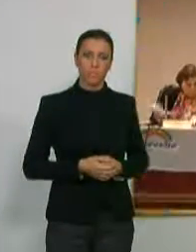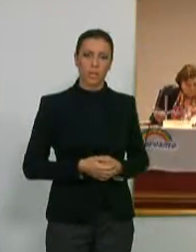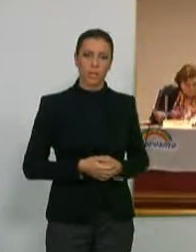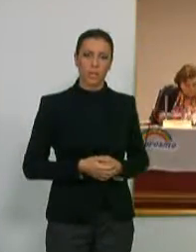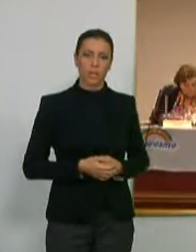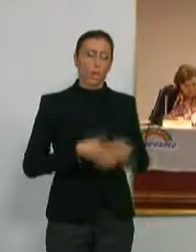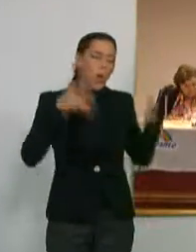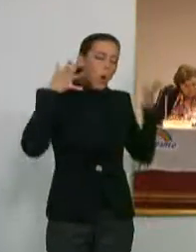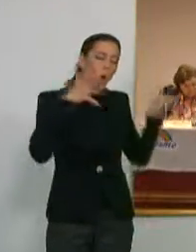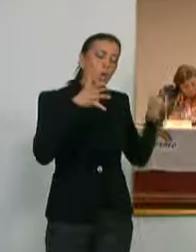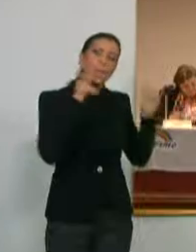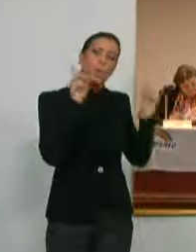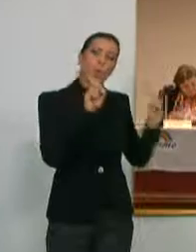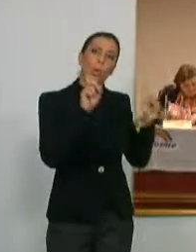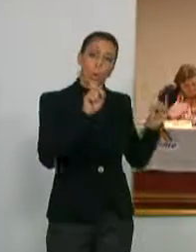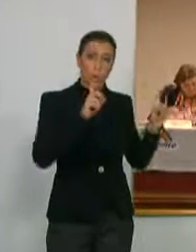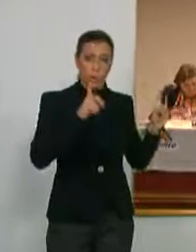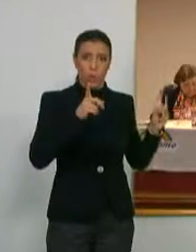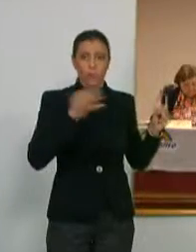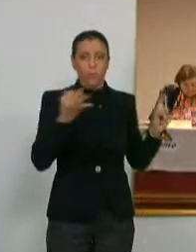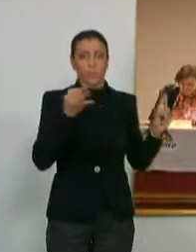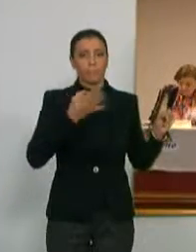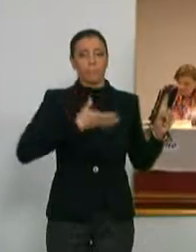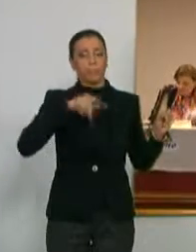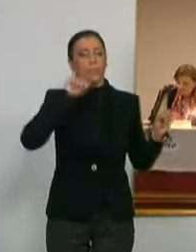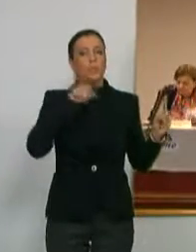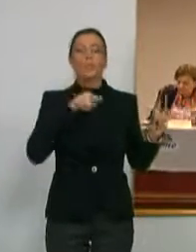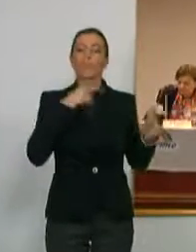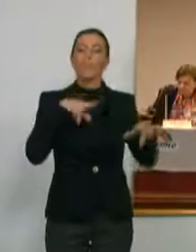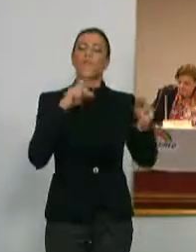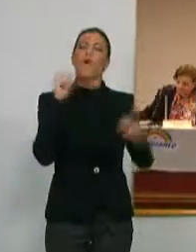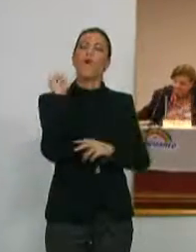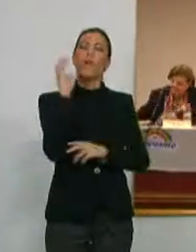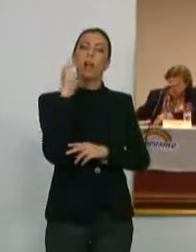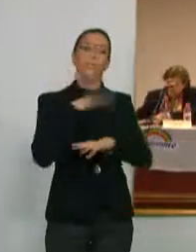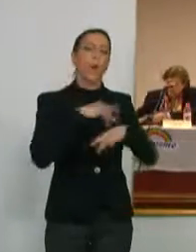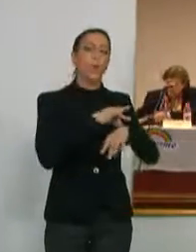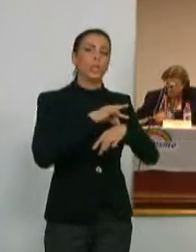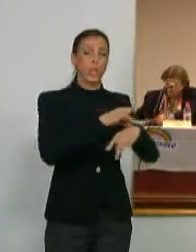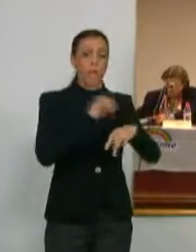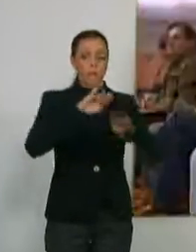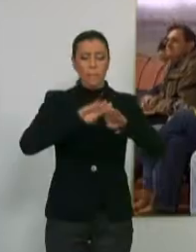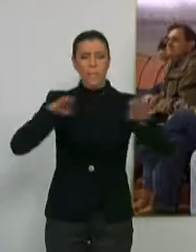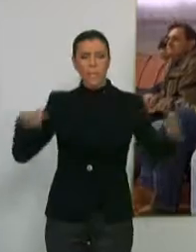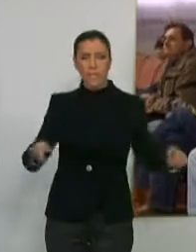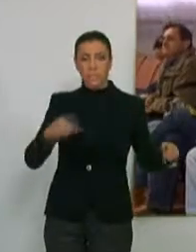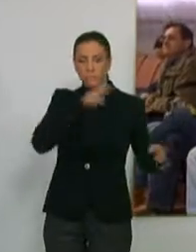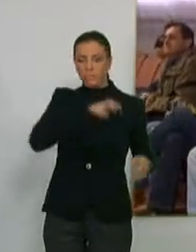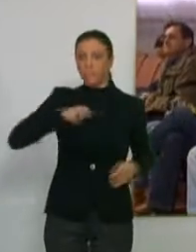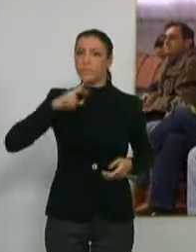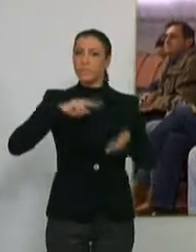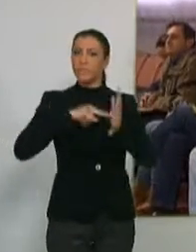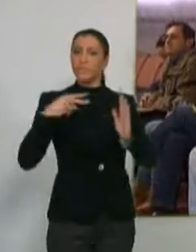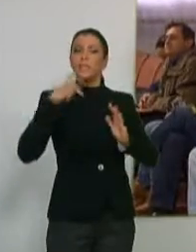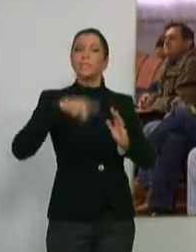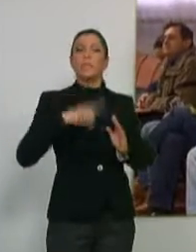El Consejo de Educación de Motril concluye la jornada de orientación con una mesa técnica en la que se ha puesto